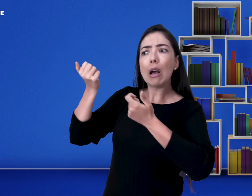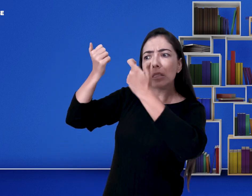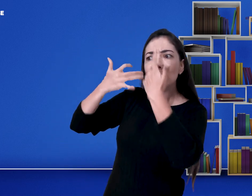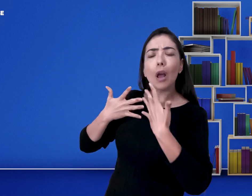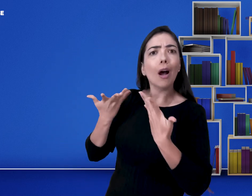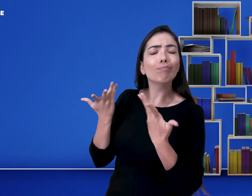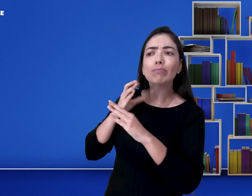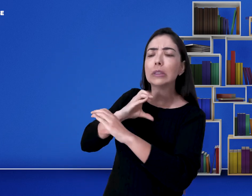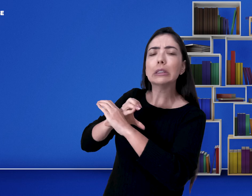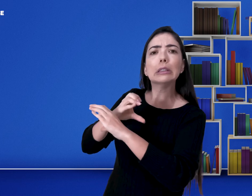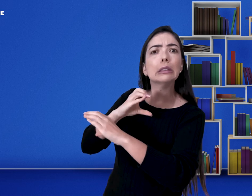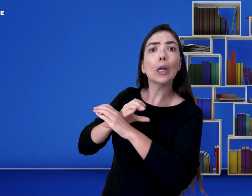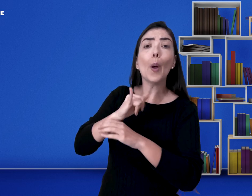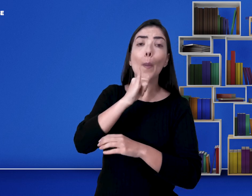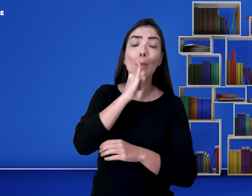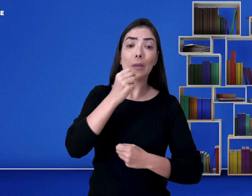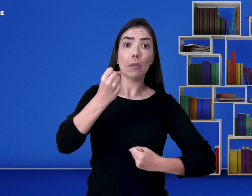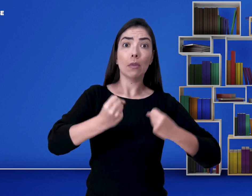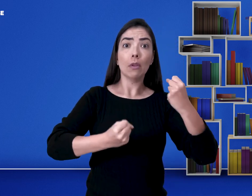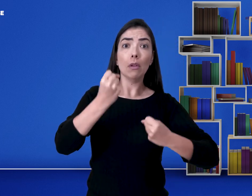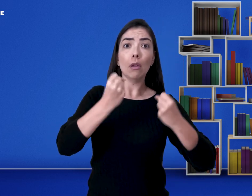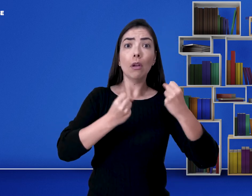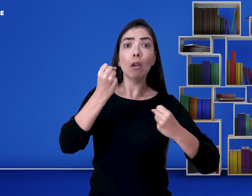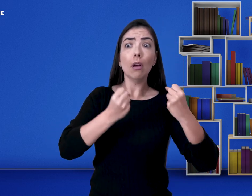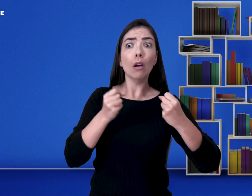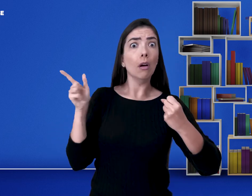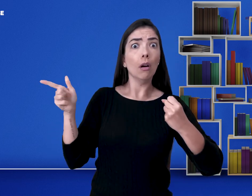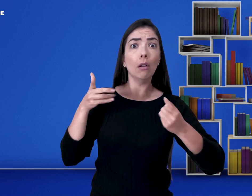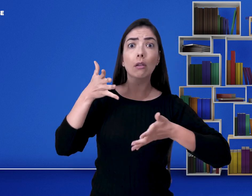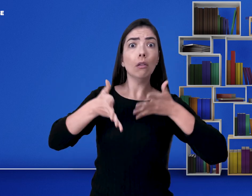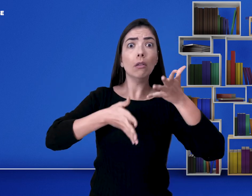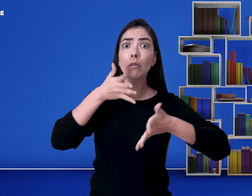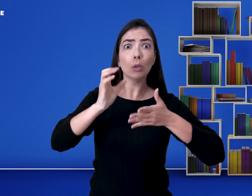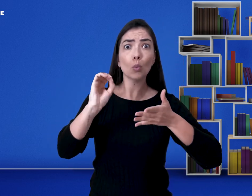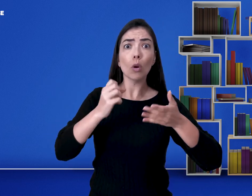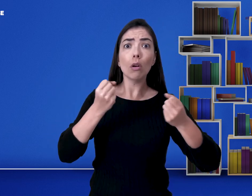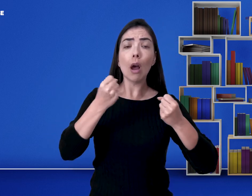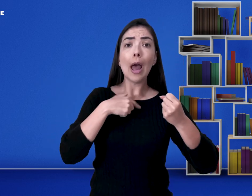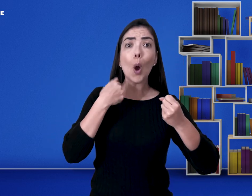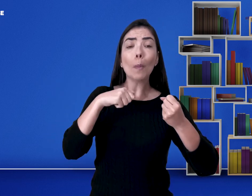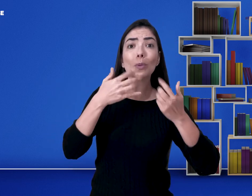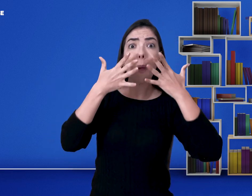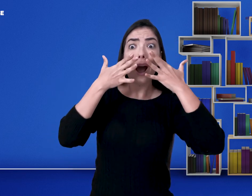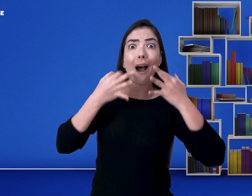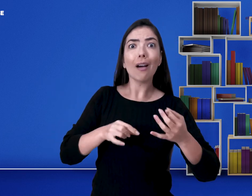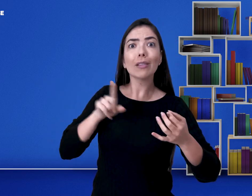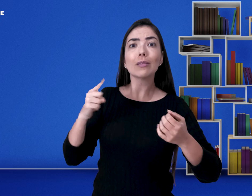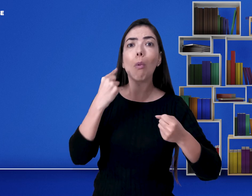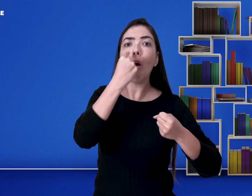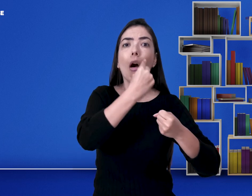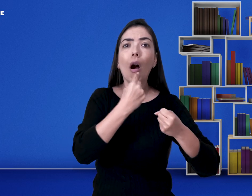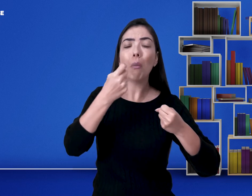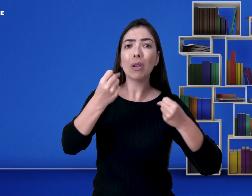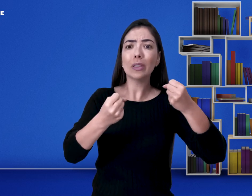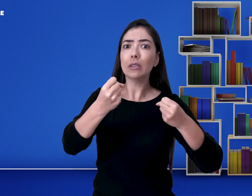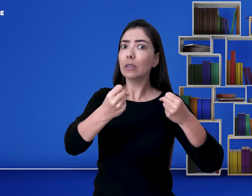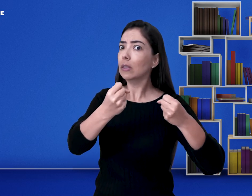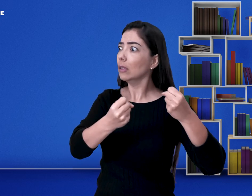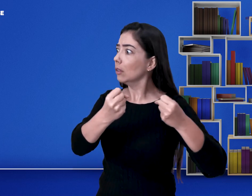frente, não conseguia explicar. Muito ruim. Como que eu iria dirigir, ao mesmo tempo